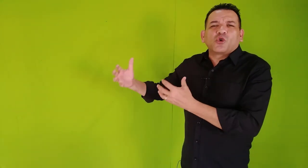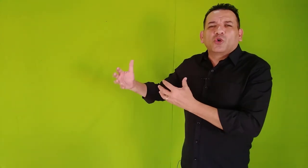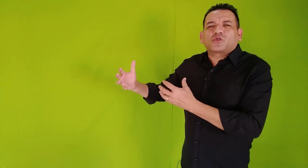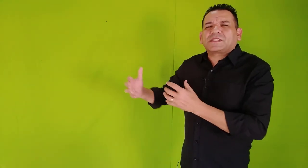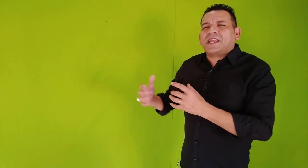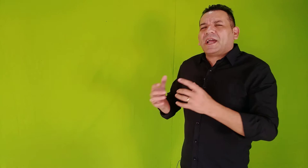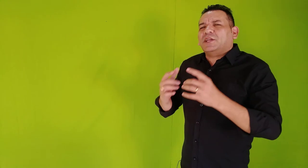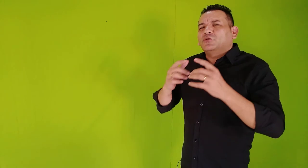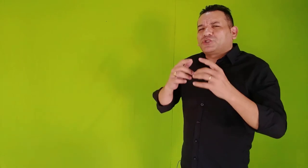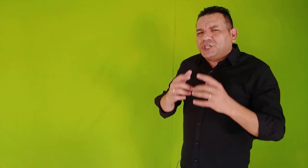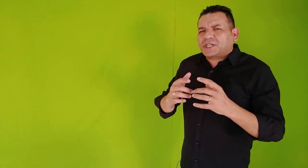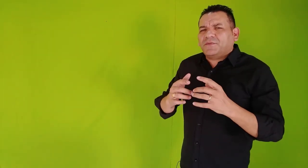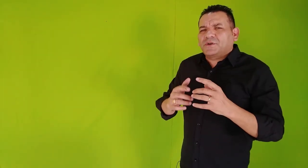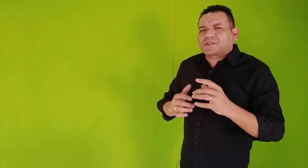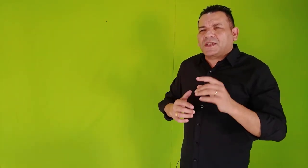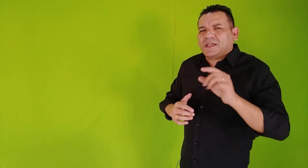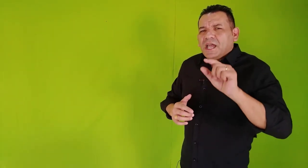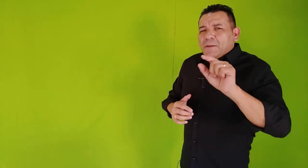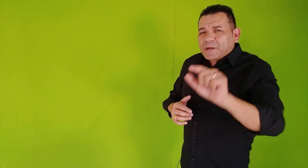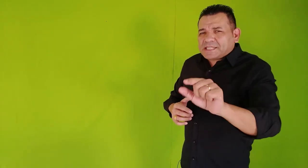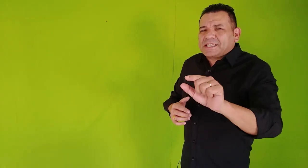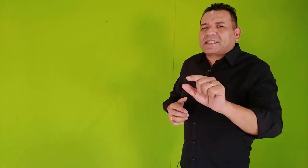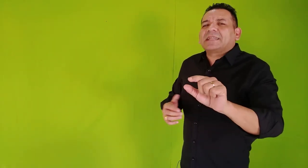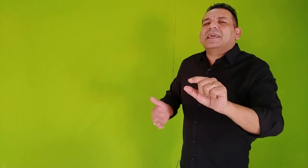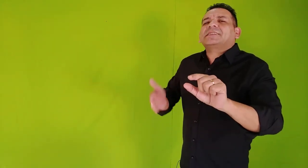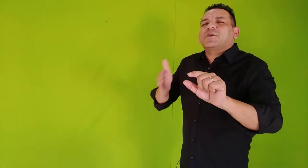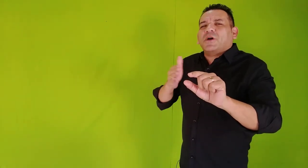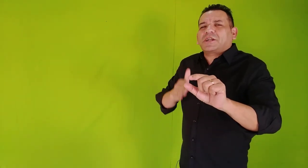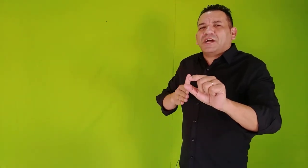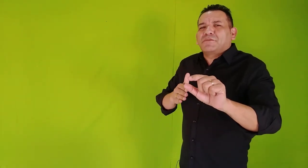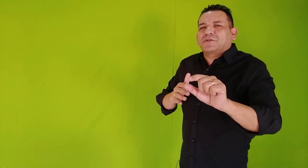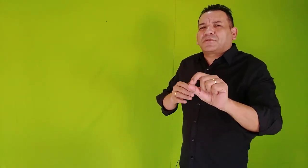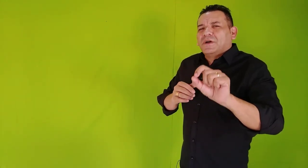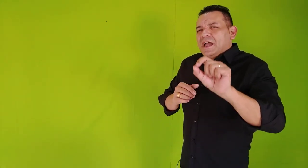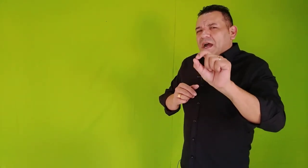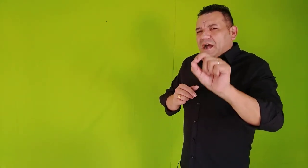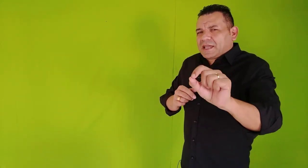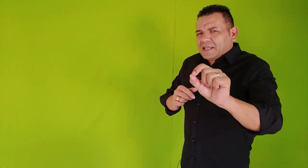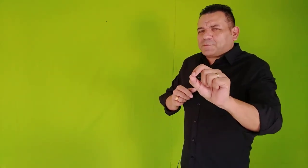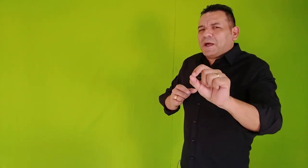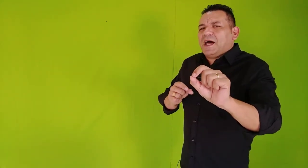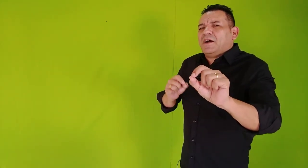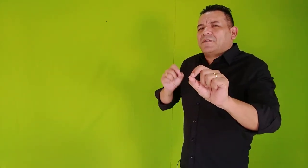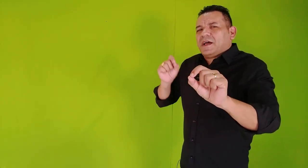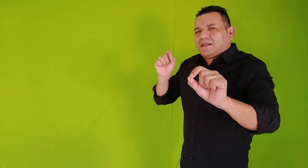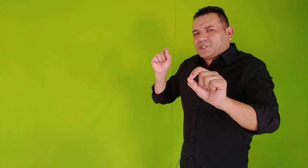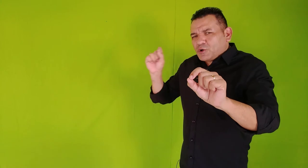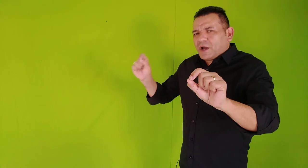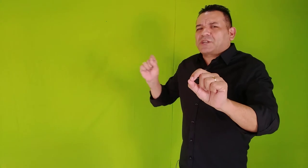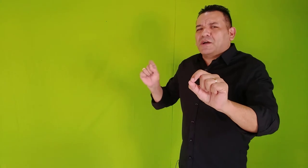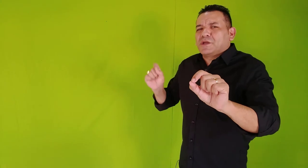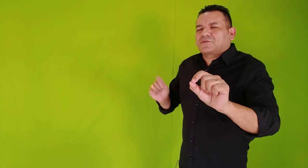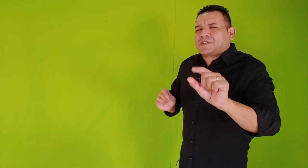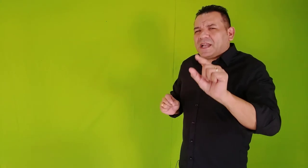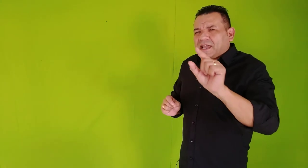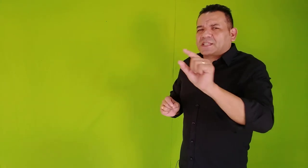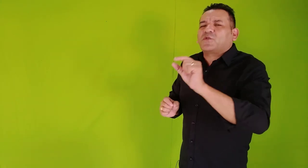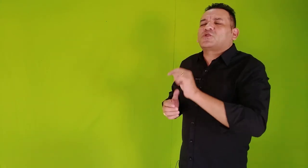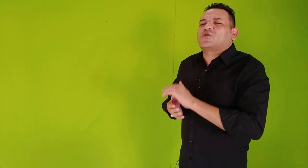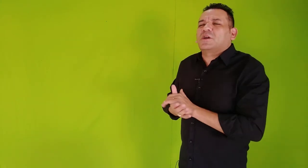outros, será que no dia que você precisar desse encorajamento, aquelas palavras de encorajamento, será que elas funcionam